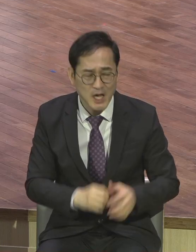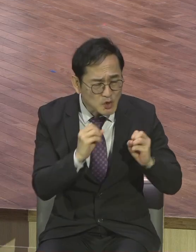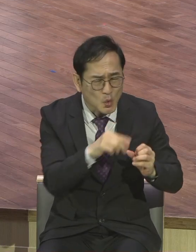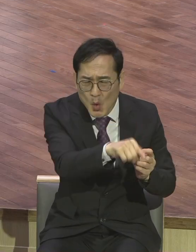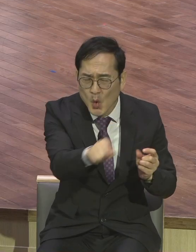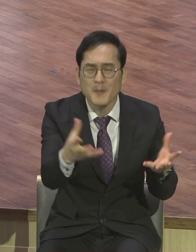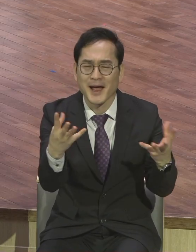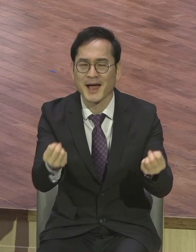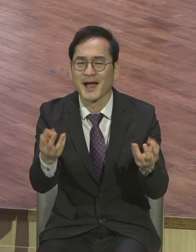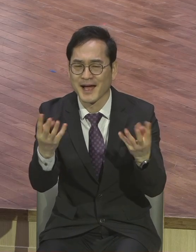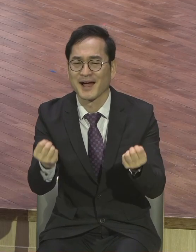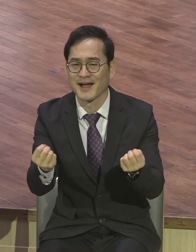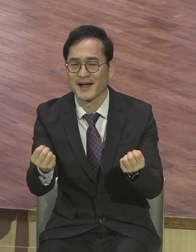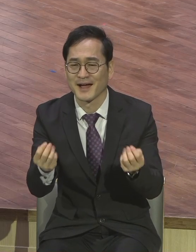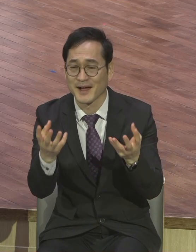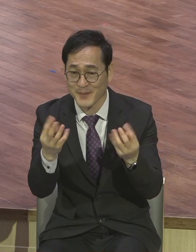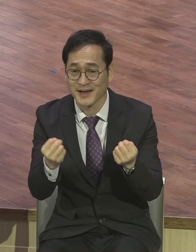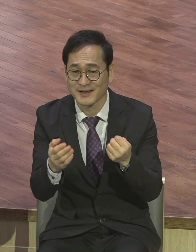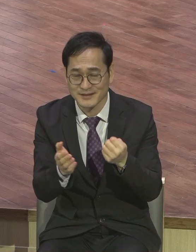오늘 제목이 너무 어렵고 힘들 것 같아서